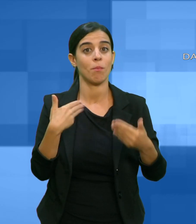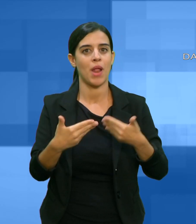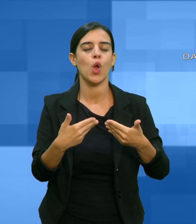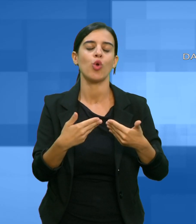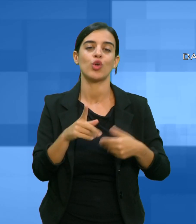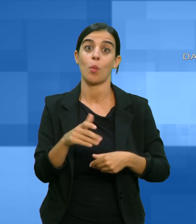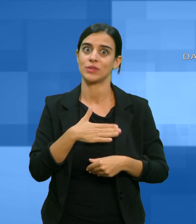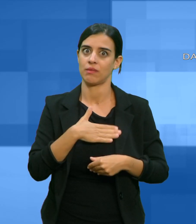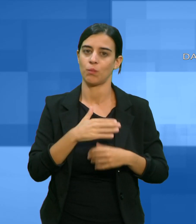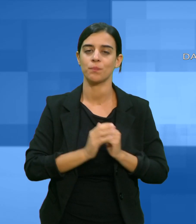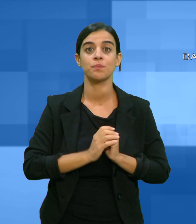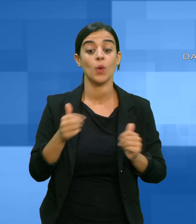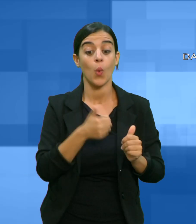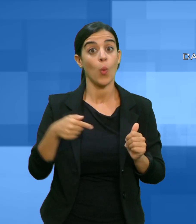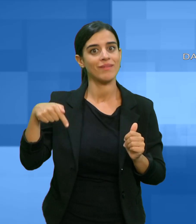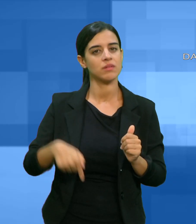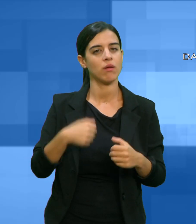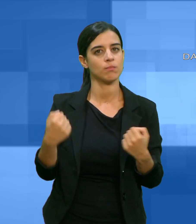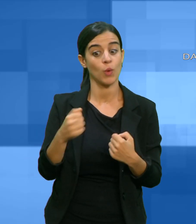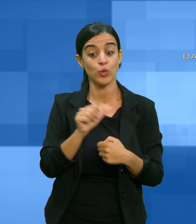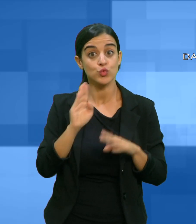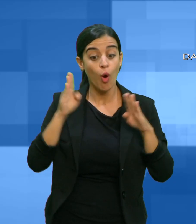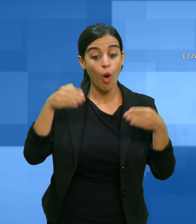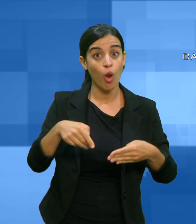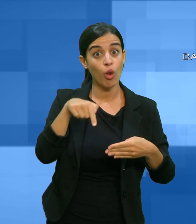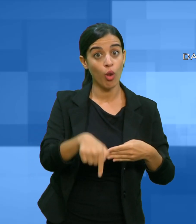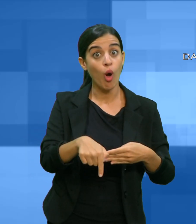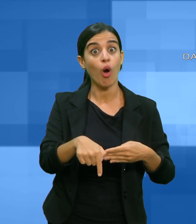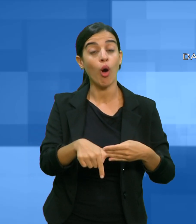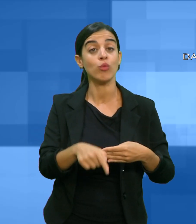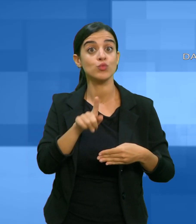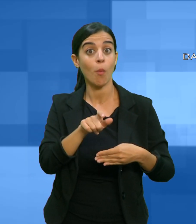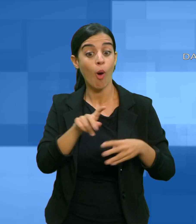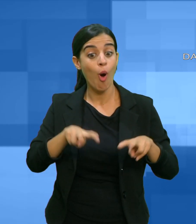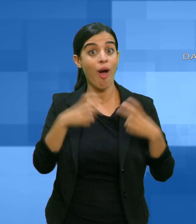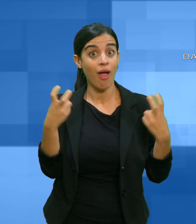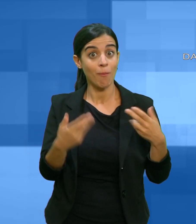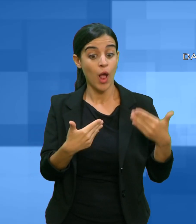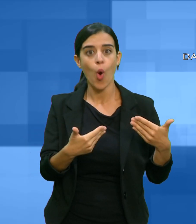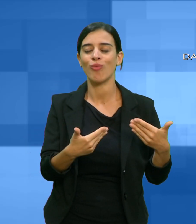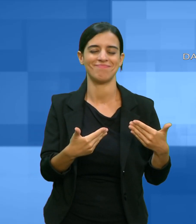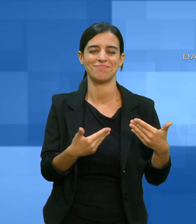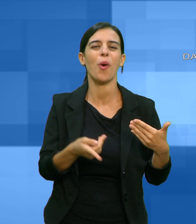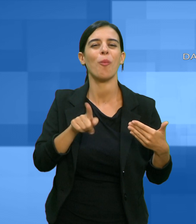campagna si focalizza non solo sulla rilevazione precoce, ma sulla